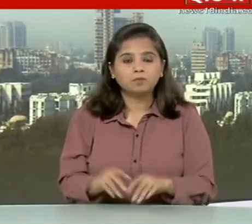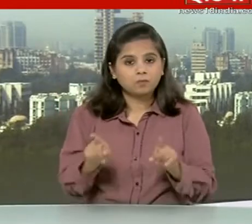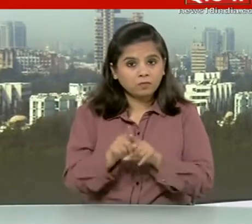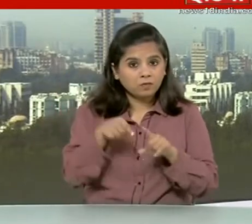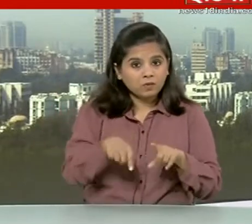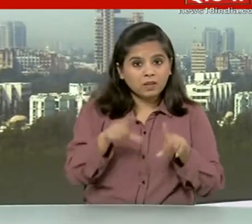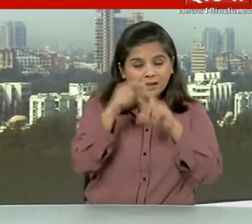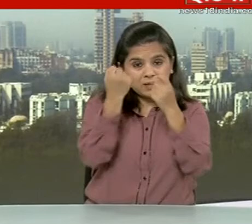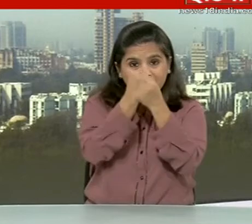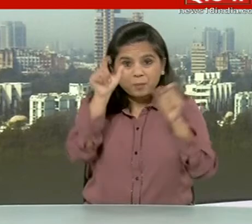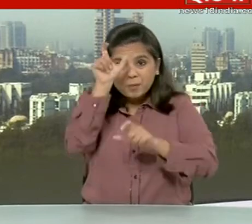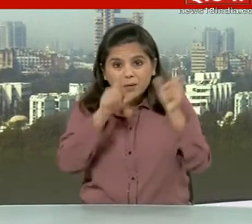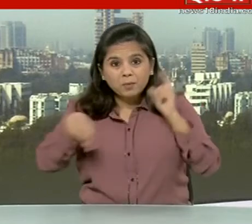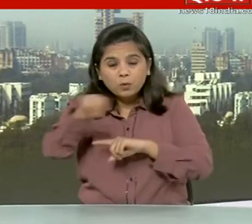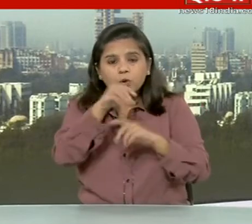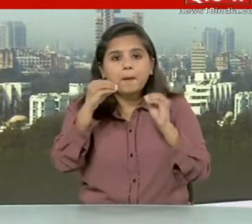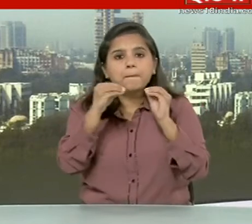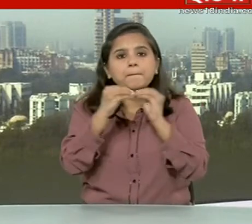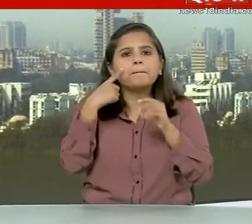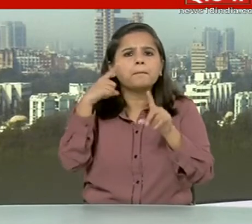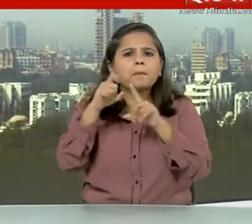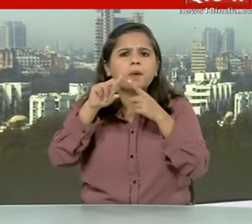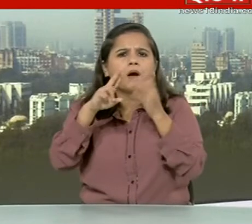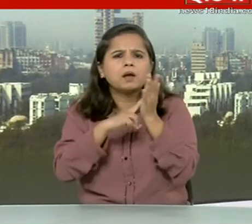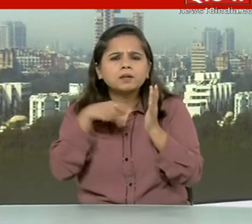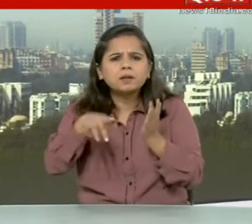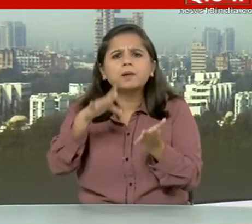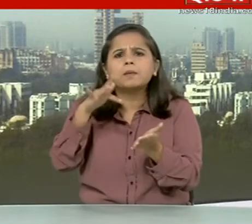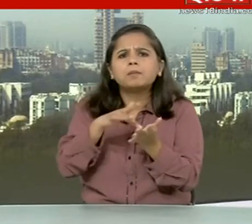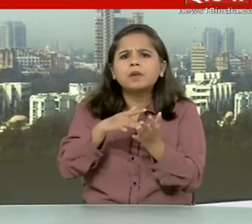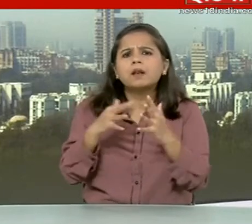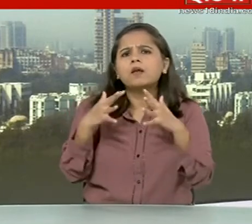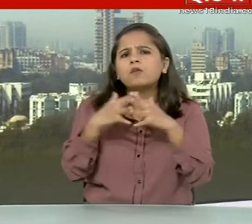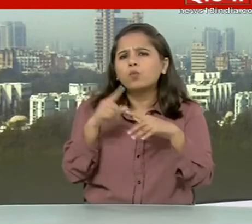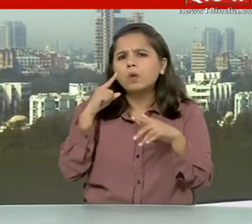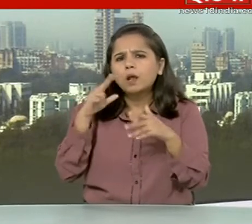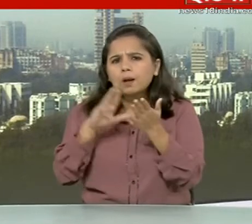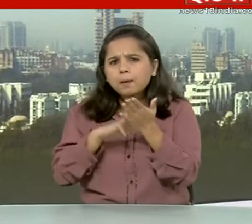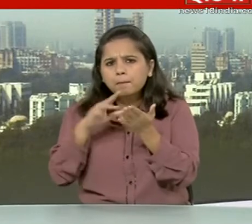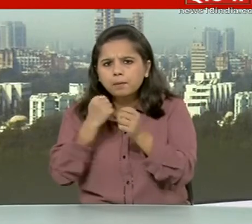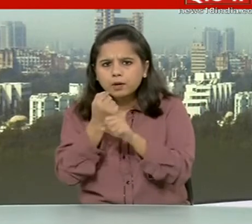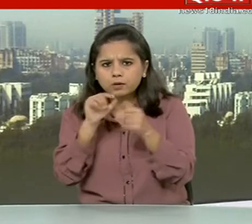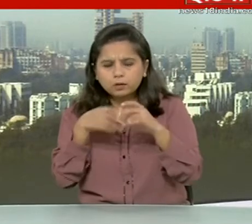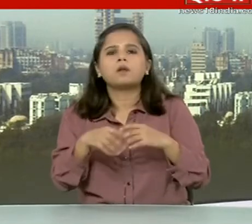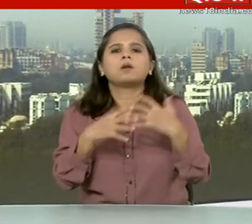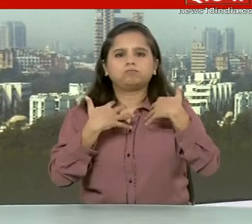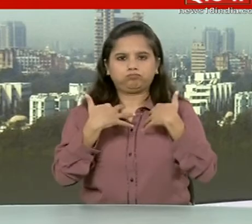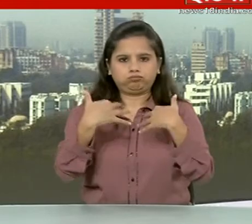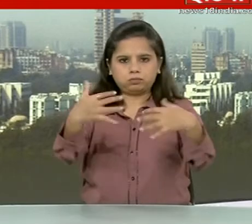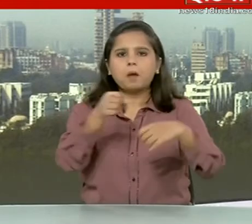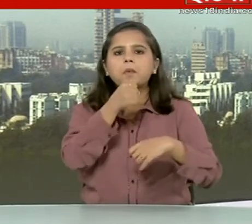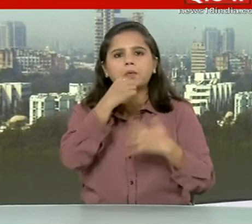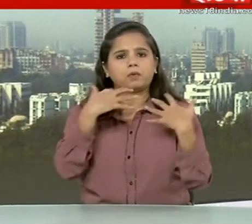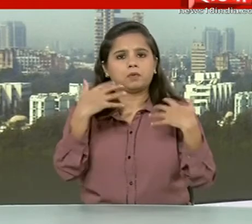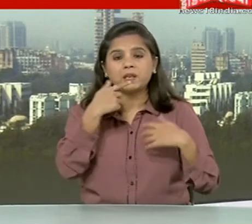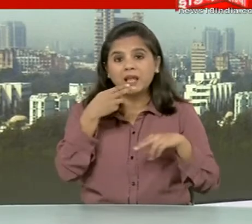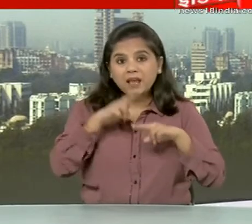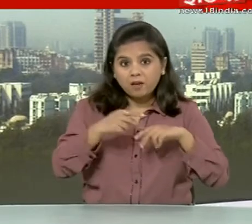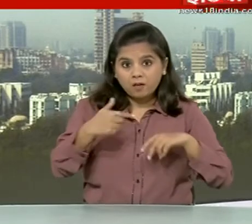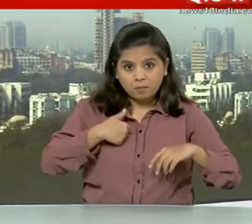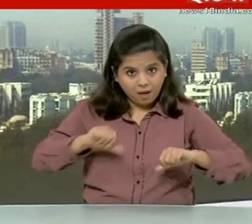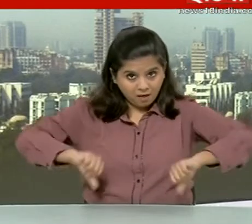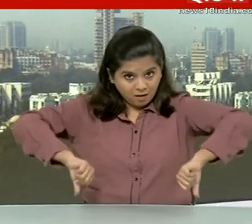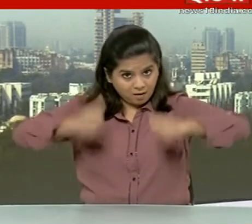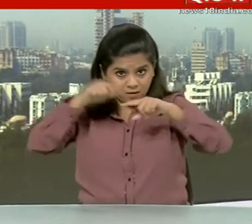वहीं डेमोक्रेट उमीदवार जो बाइडेन ने डेलावेर के विल्मिंटन में चुनावी रैली को संबोधित करते हुए कहा कि अगर उनकी